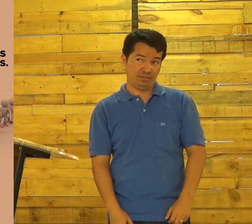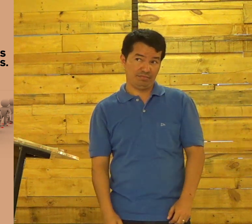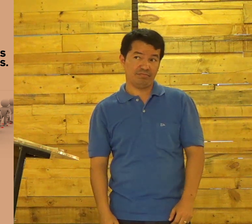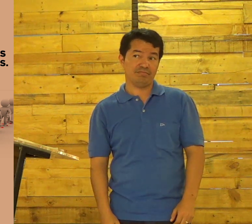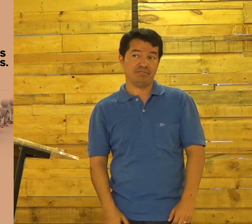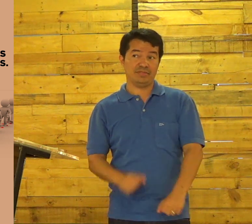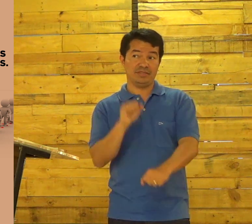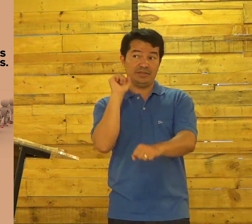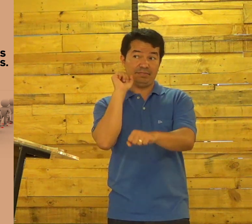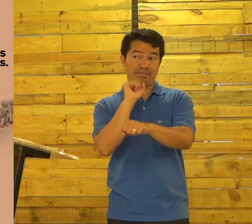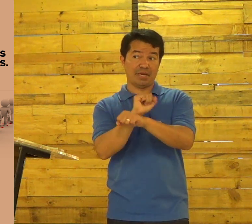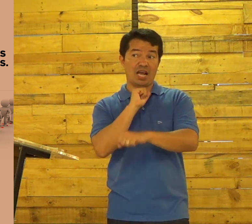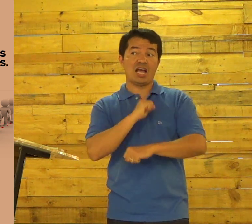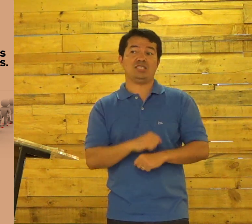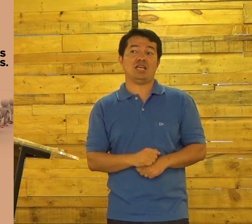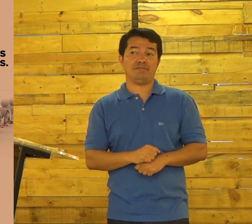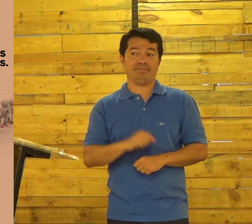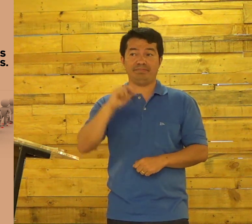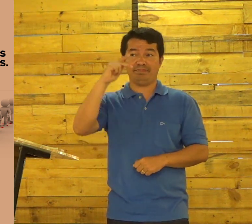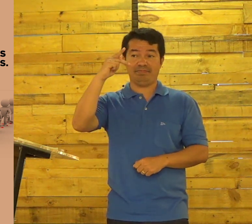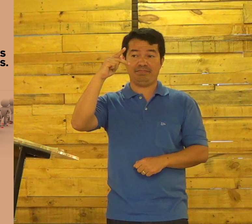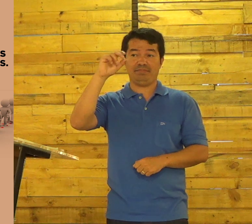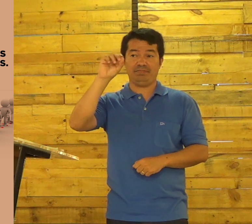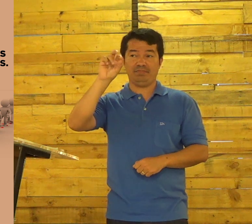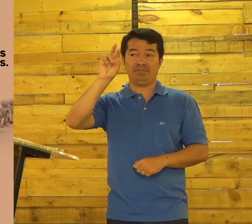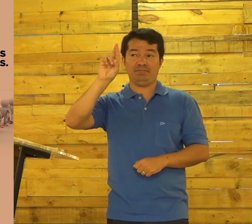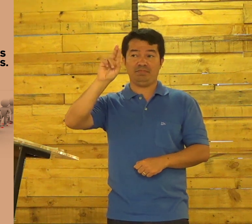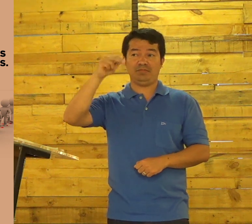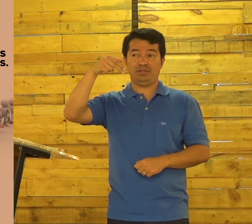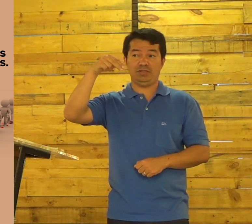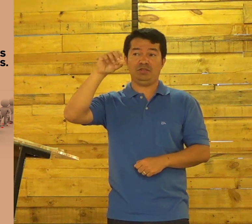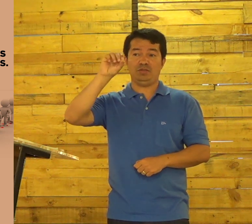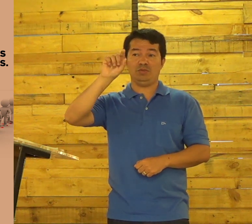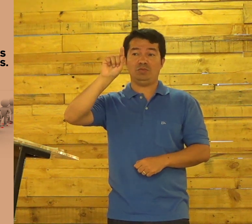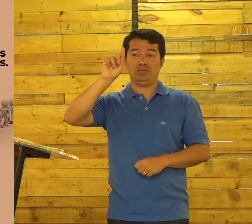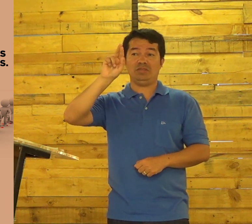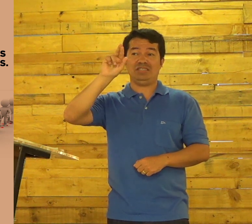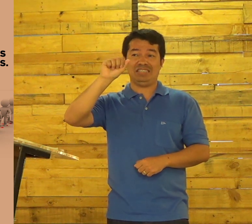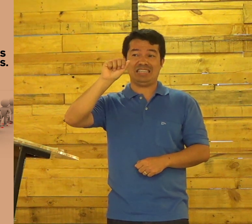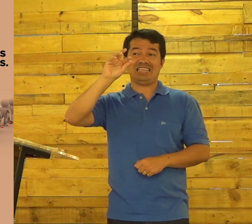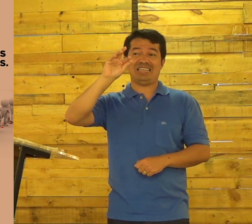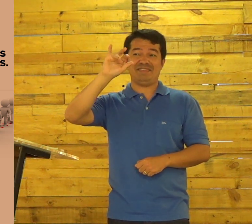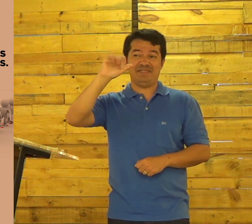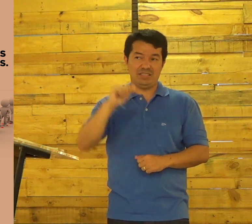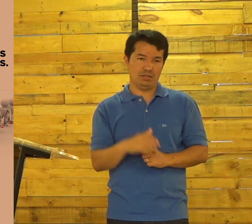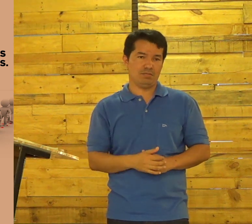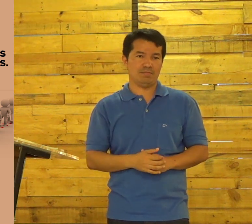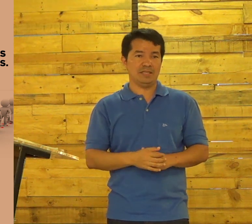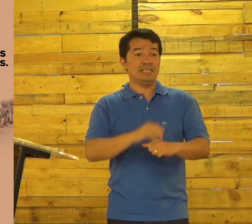Coisas indecentes Pare de ver A pornografia Pare